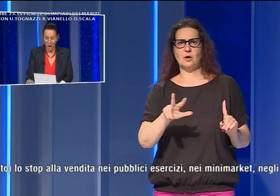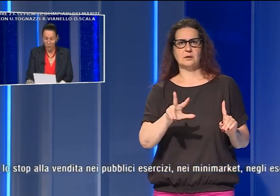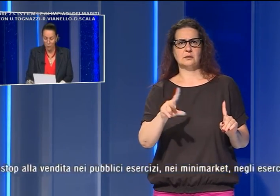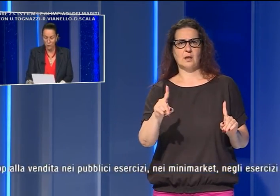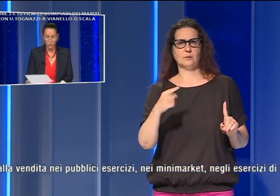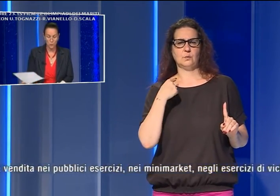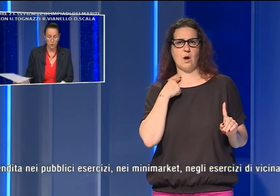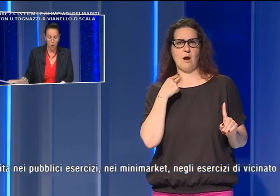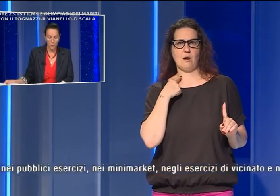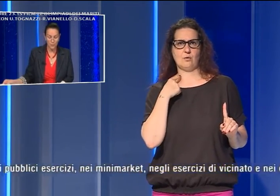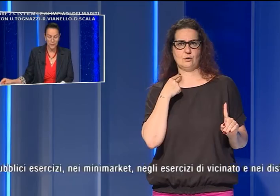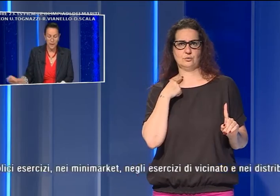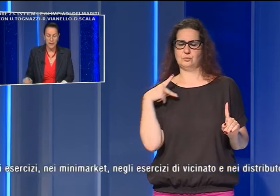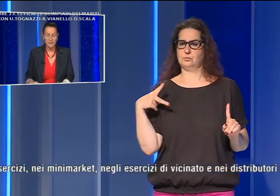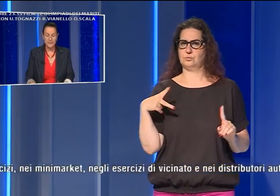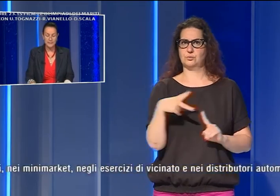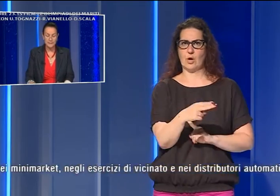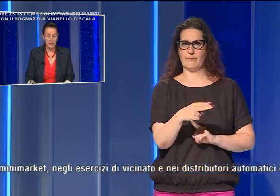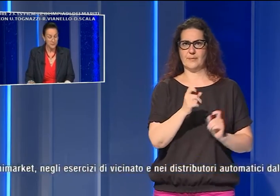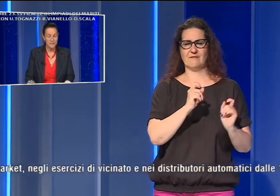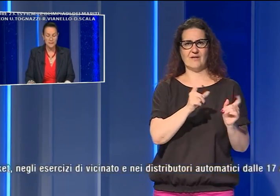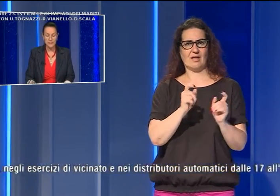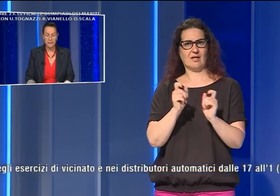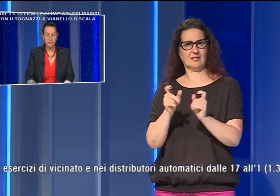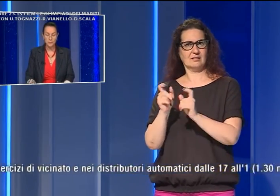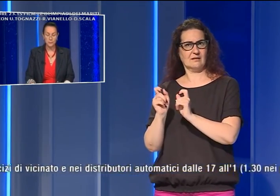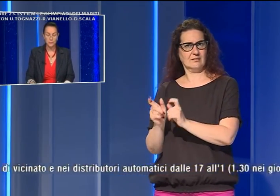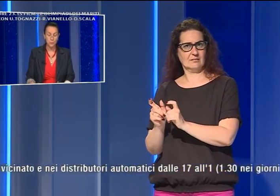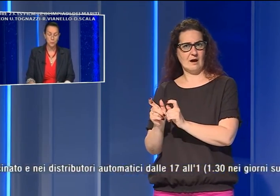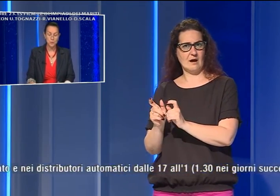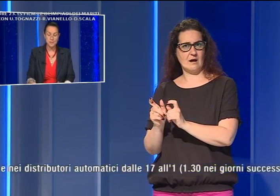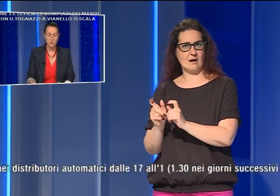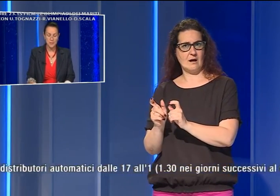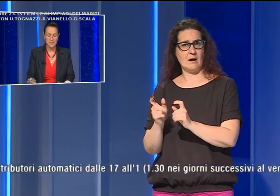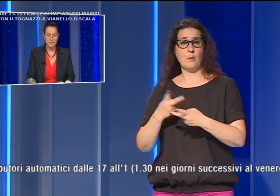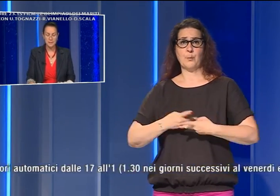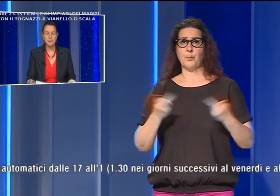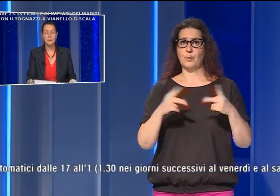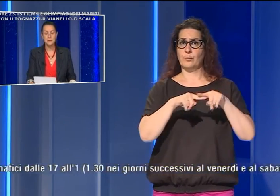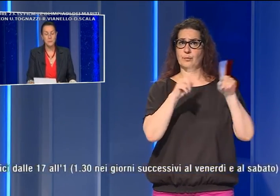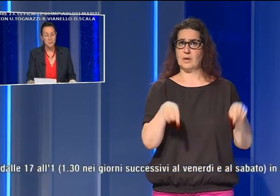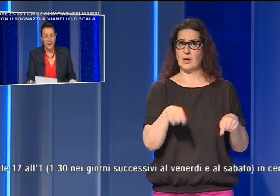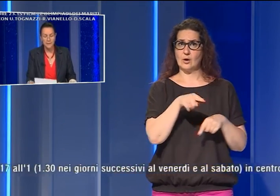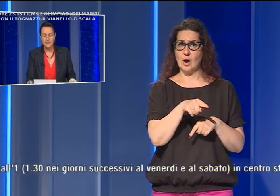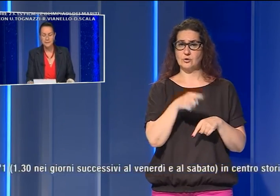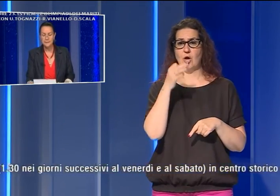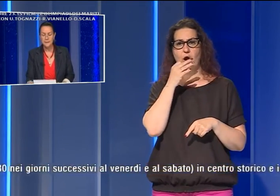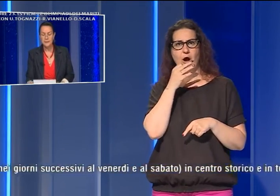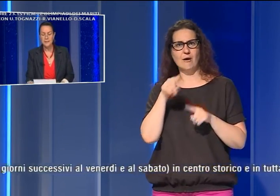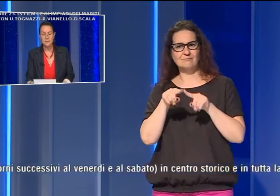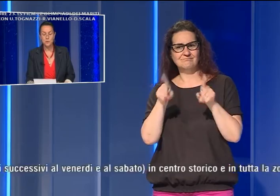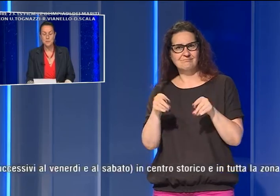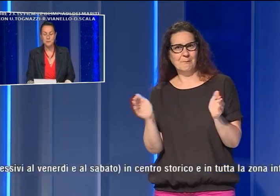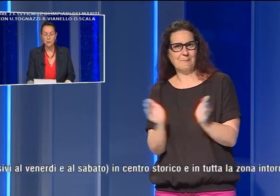agosto, lo stop alla vendita dei pubblici esercizi, nei minimarket,